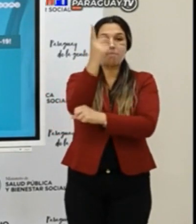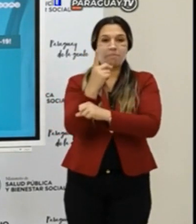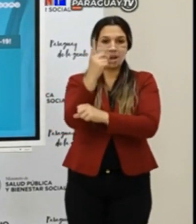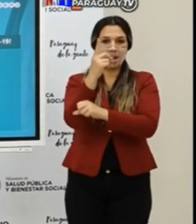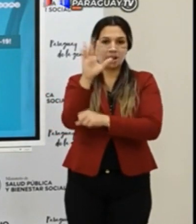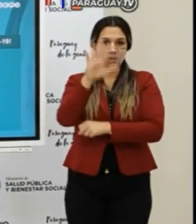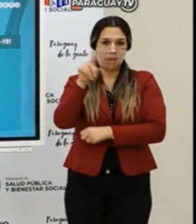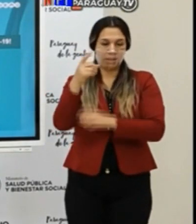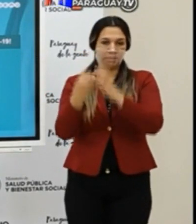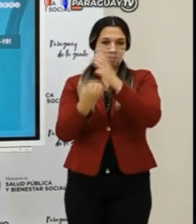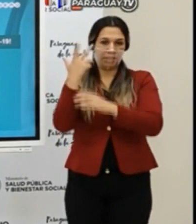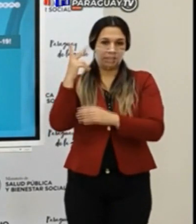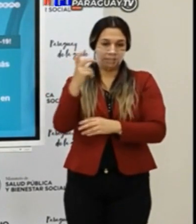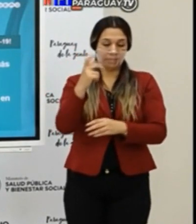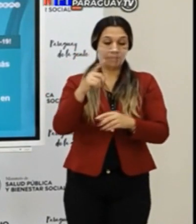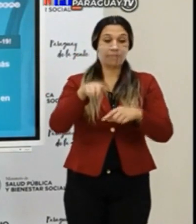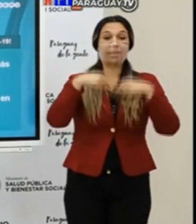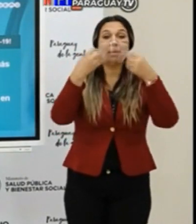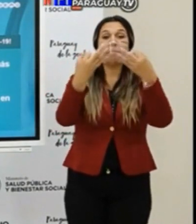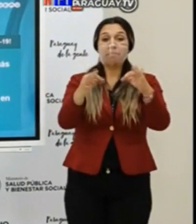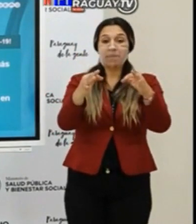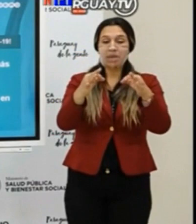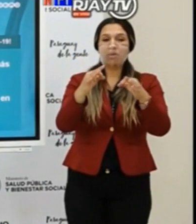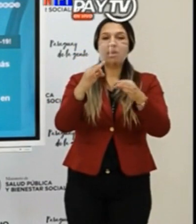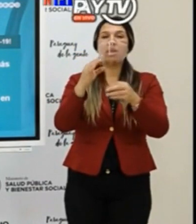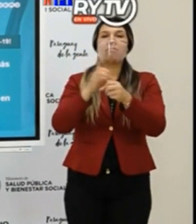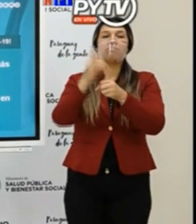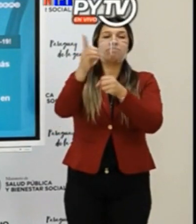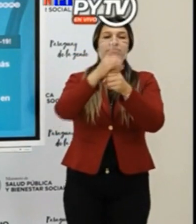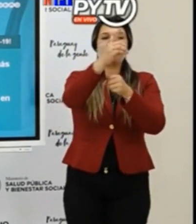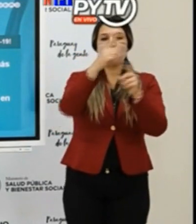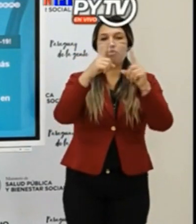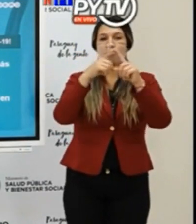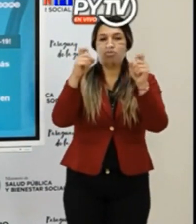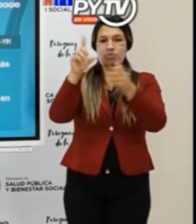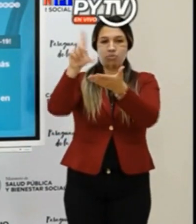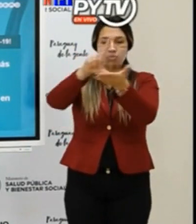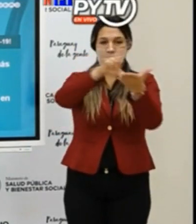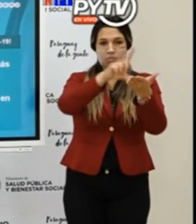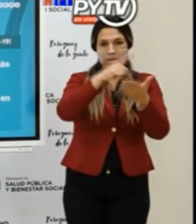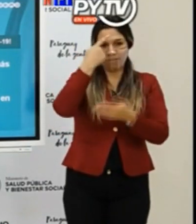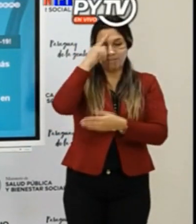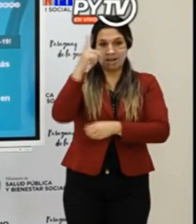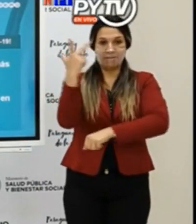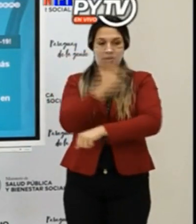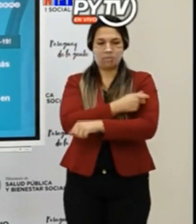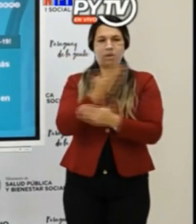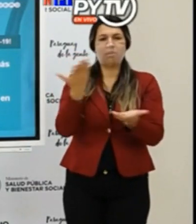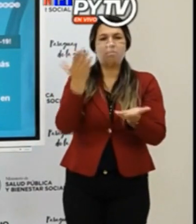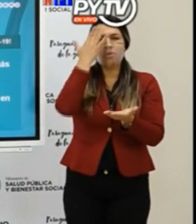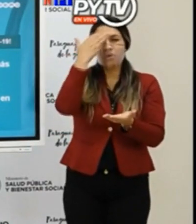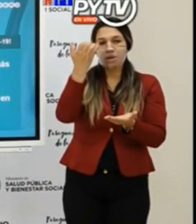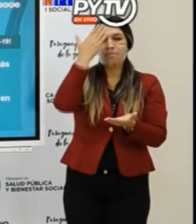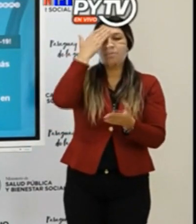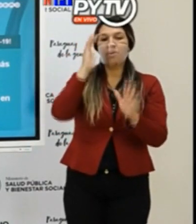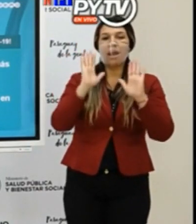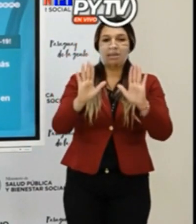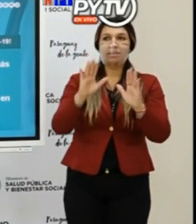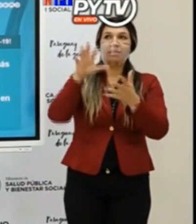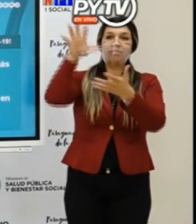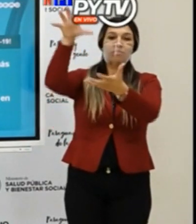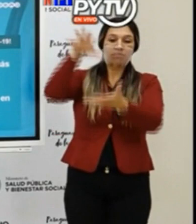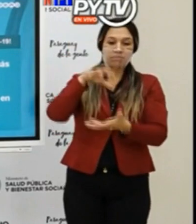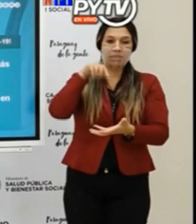El miércoles se estarán sumando las demás regiones sanitarias porque estarán llegándole a estos